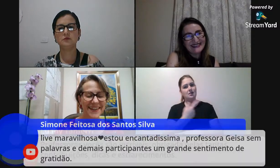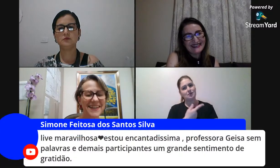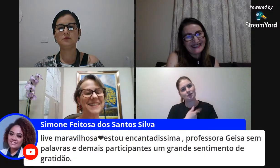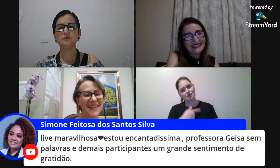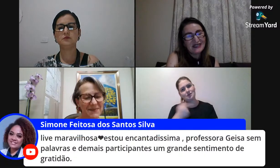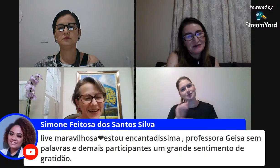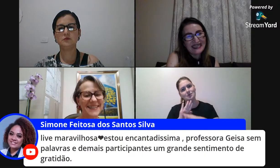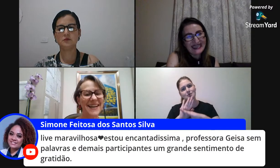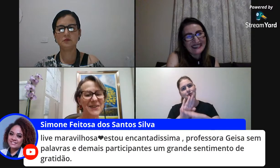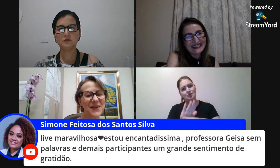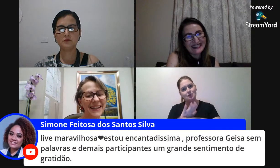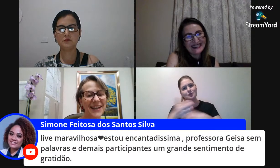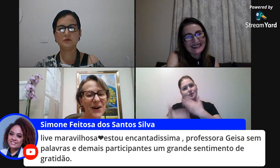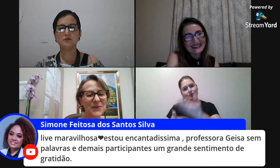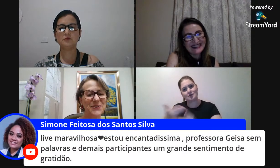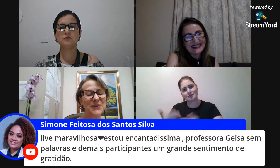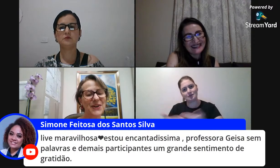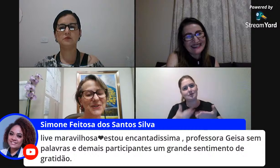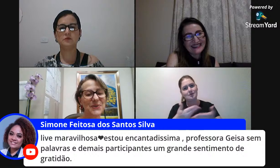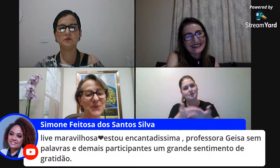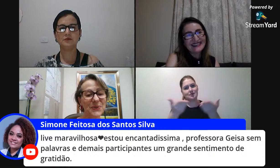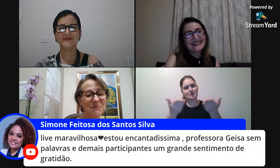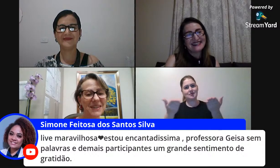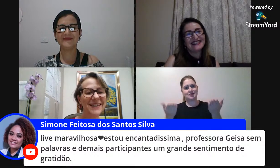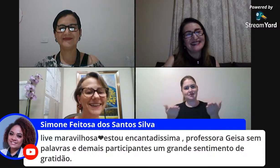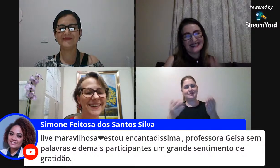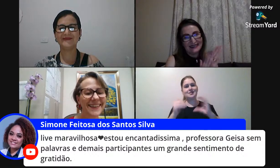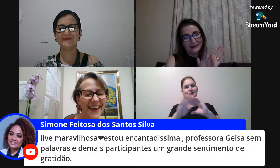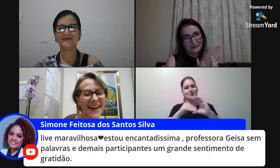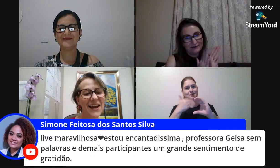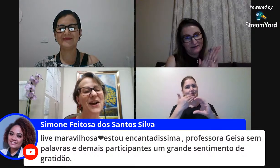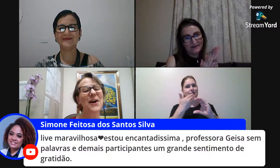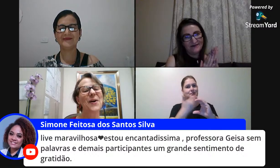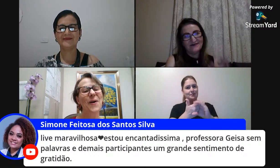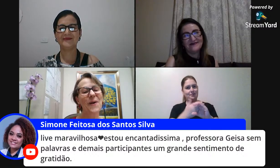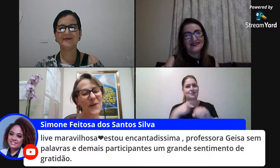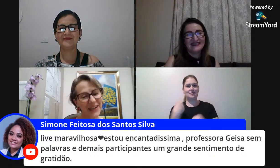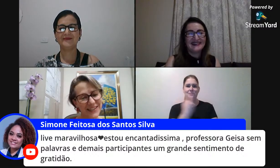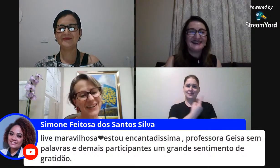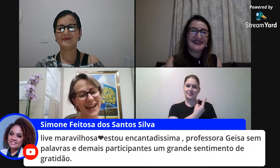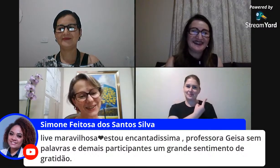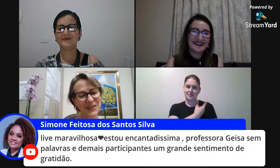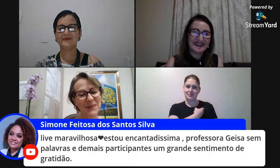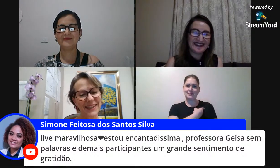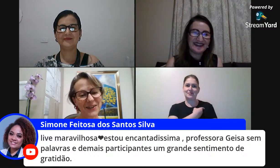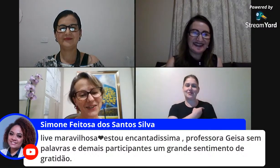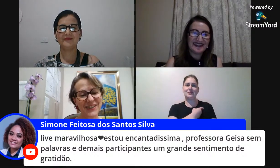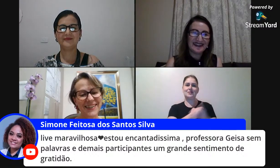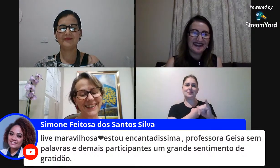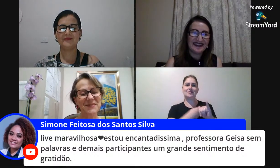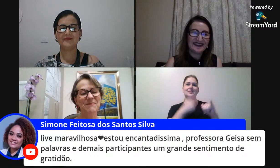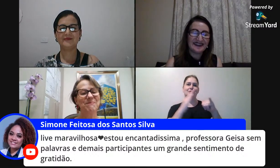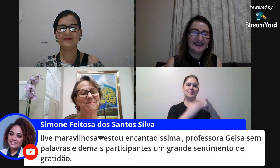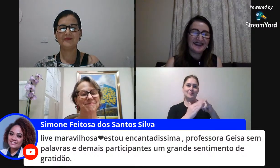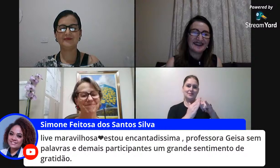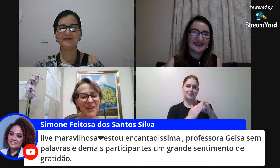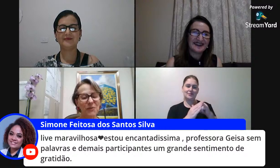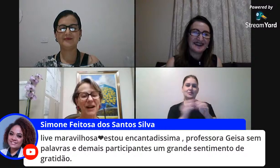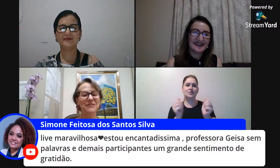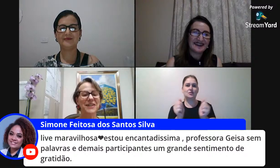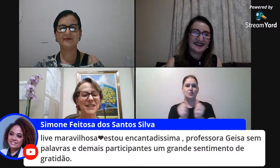vocês está mais aí um canal do nosso youtube né com o colegiado de pedagogia